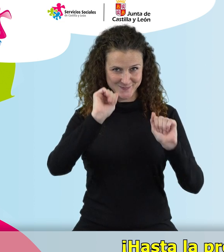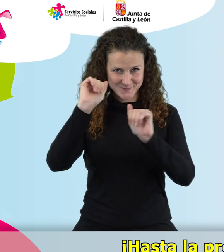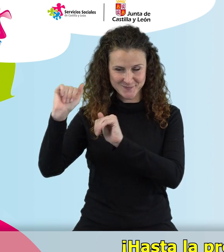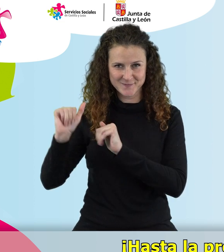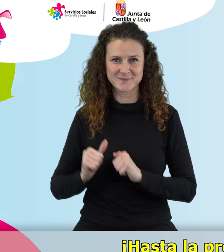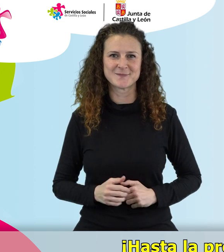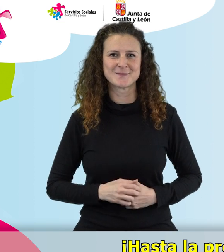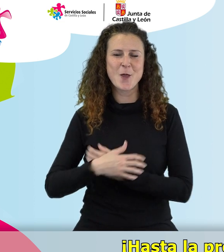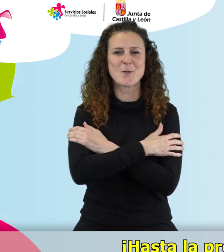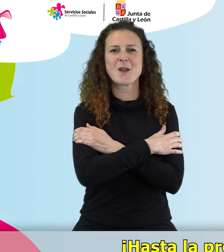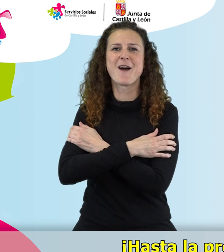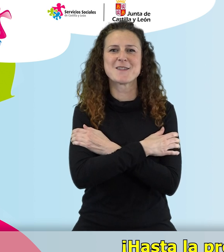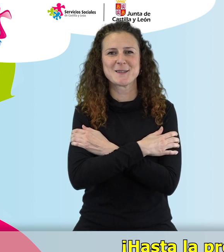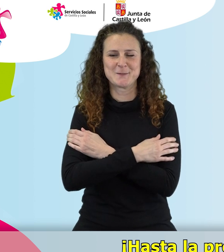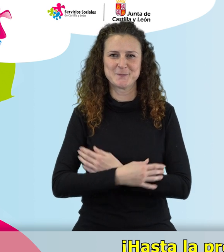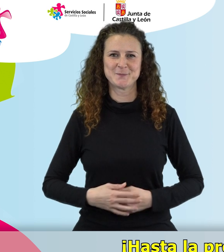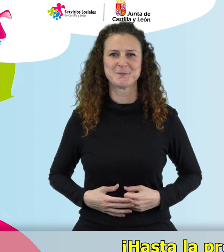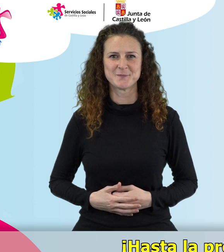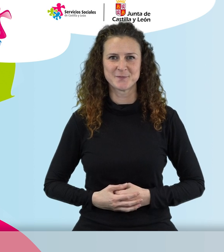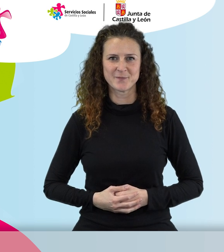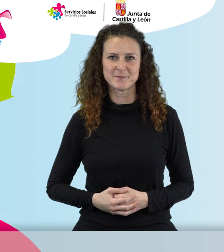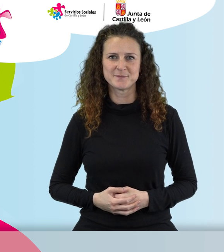próxima! ¡Un abrazo muy fuerte!